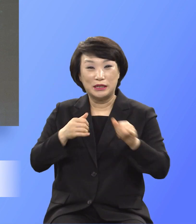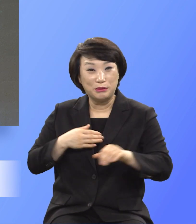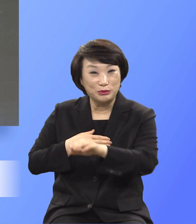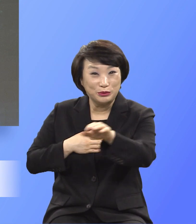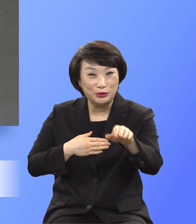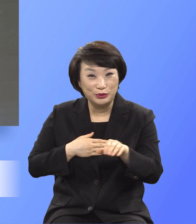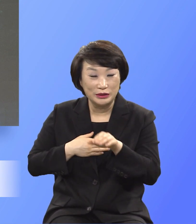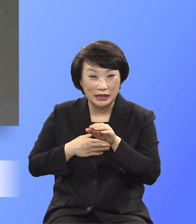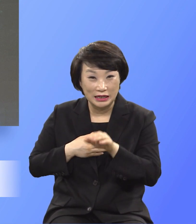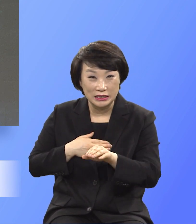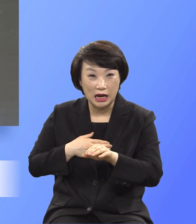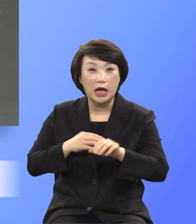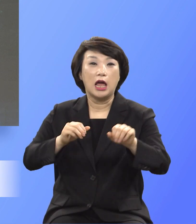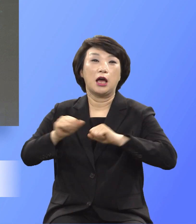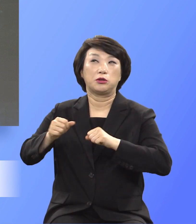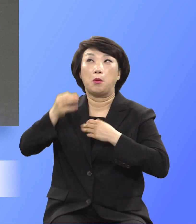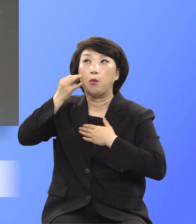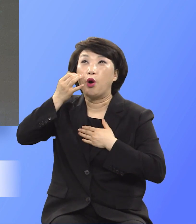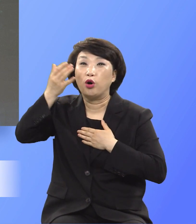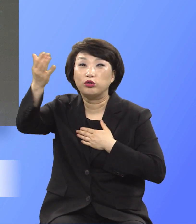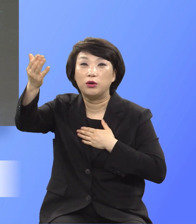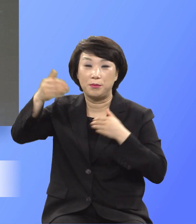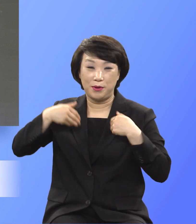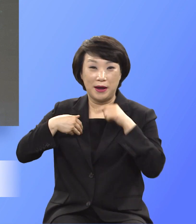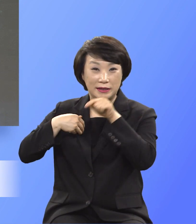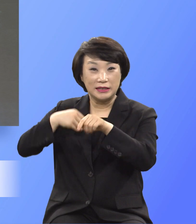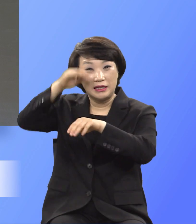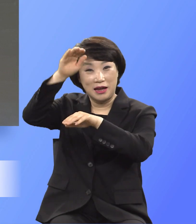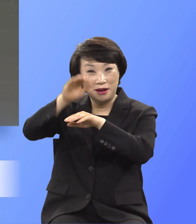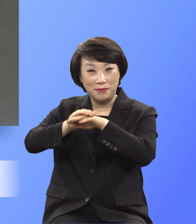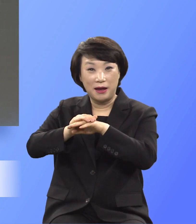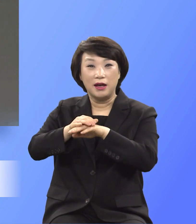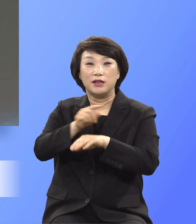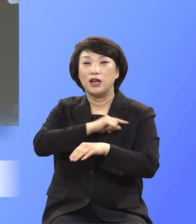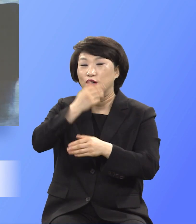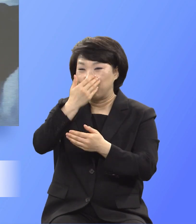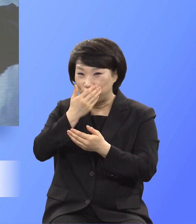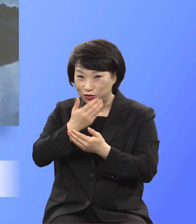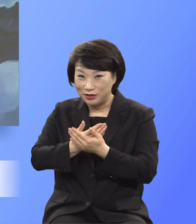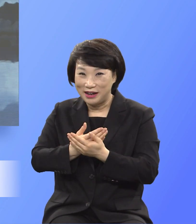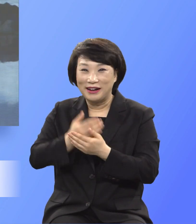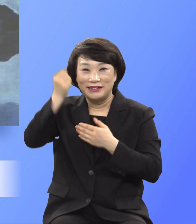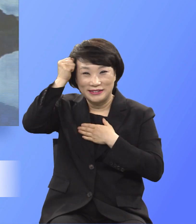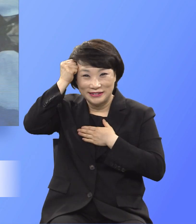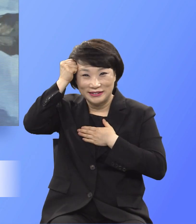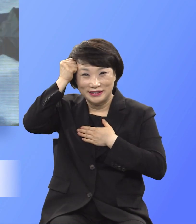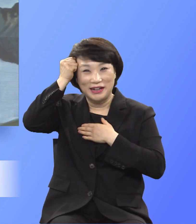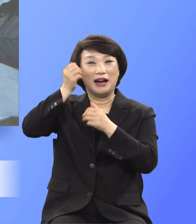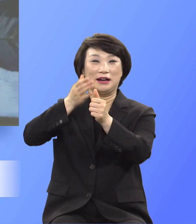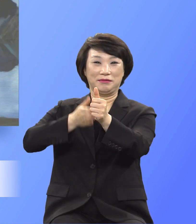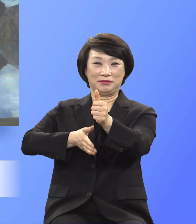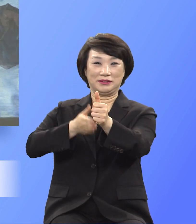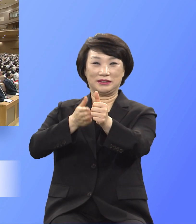행위로 나타내는 예배가 가장 큰 것임을 인정해야 합니다.